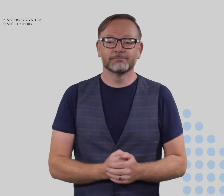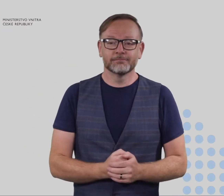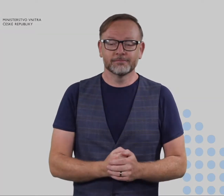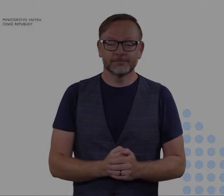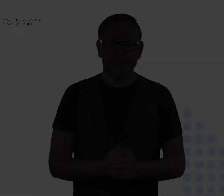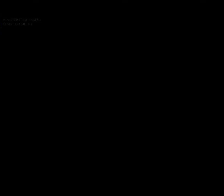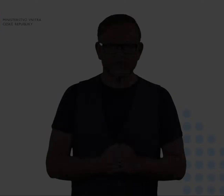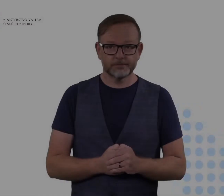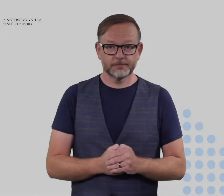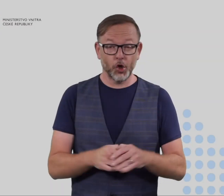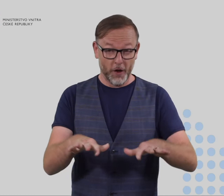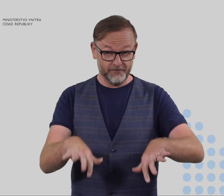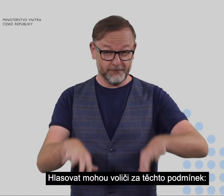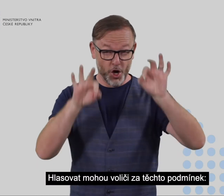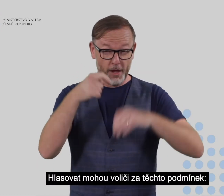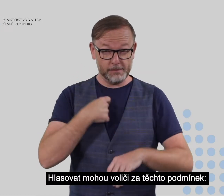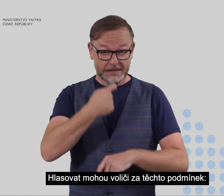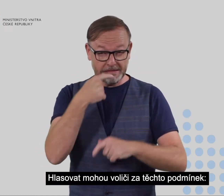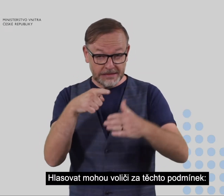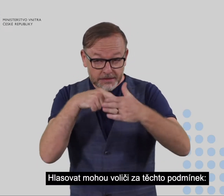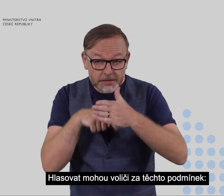www.hradeckralove.cz